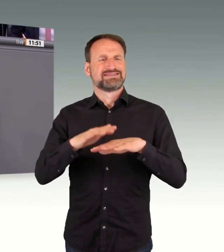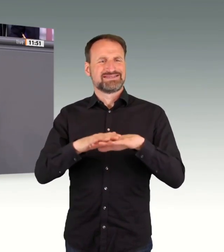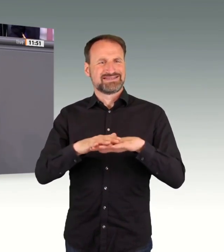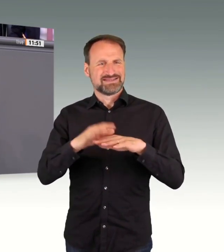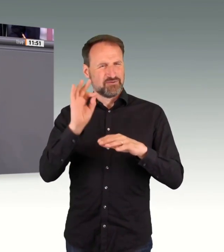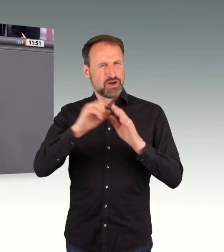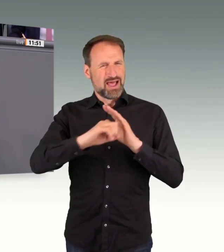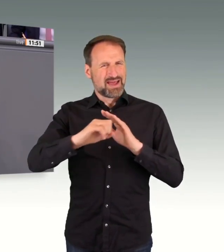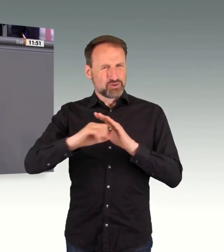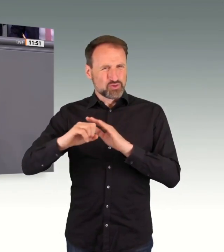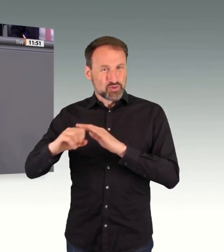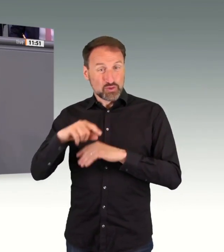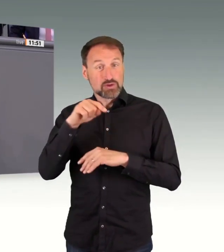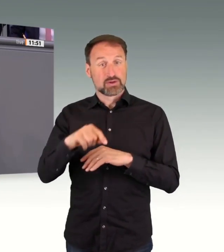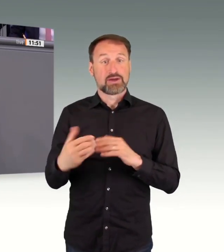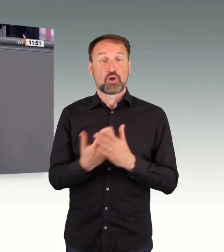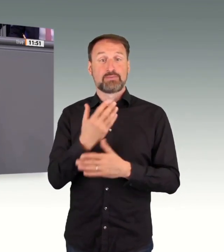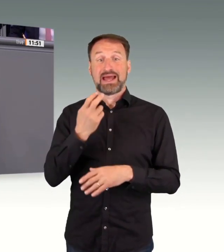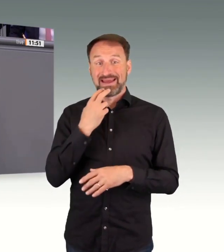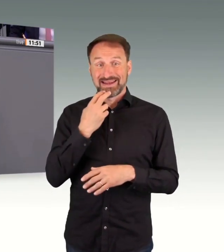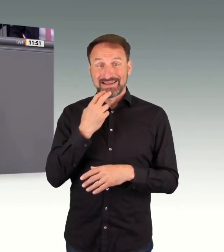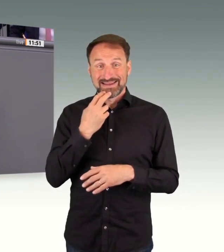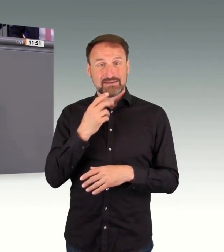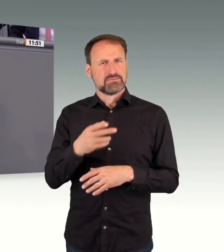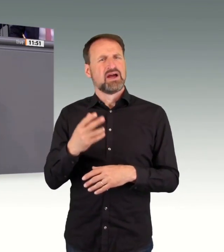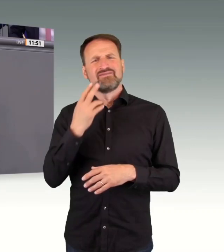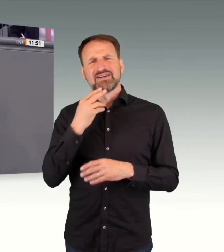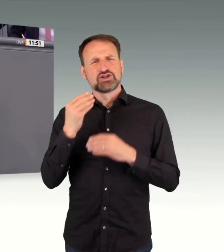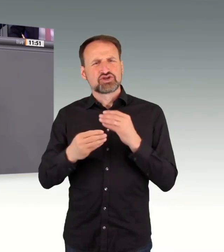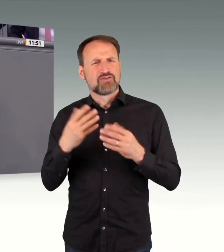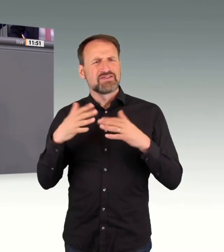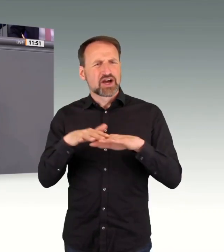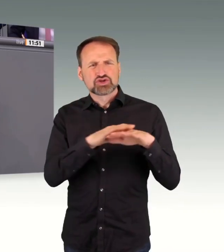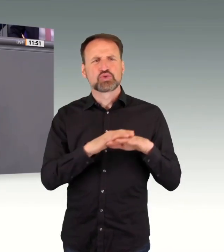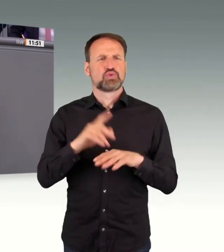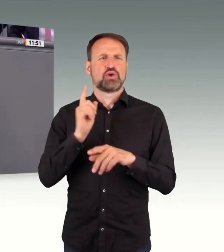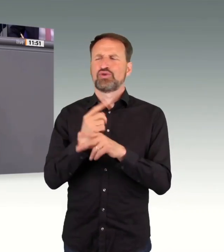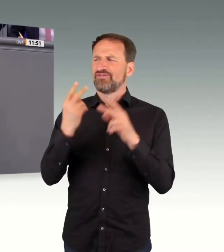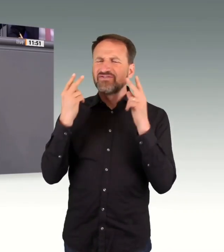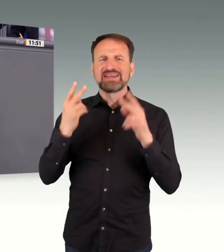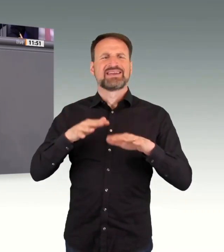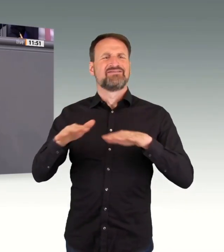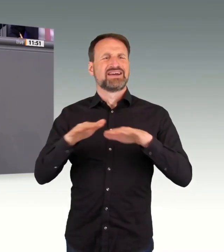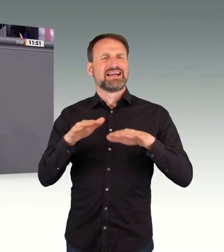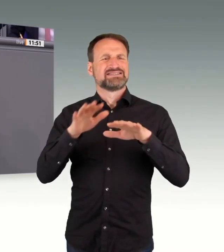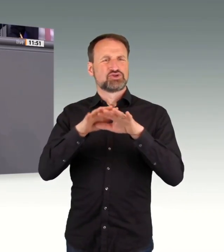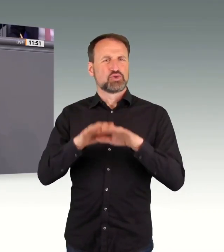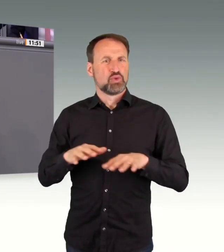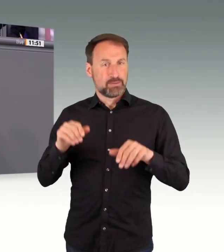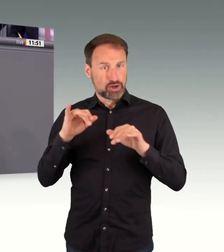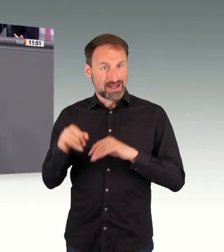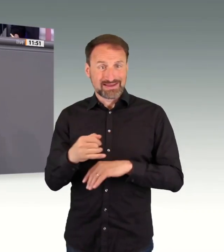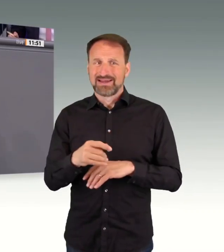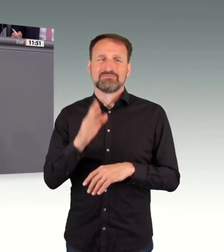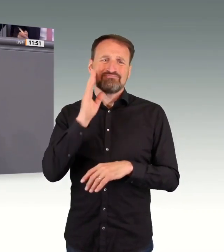Sie eigentlich, was das bedeutet, wenn Sie diese Ausnahme zur Regel machen? Ich kann Ihnen das sagen. Fakten schaffen auf Kosten der Rechtssicherheit. Haben die Klagen Erfolg,